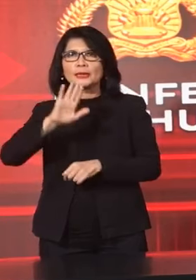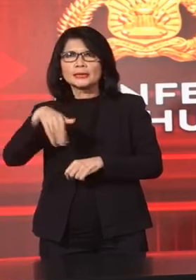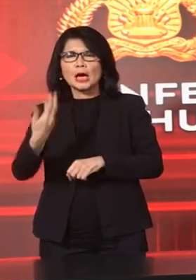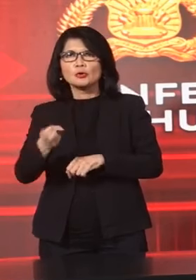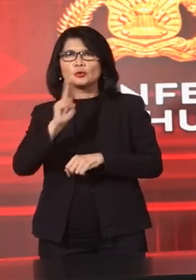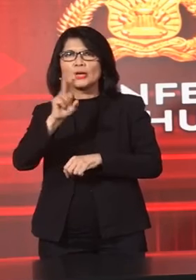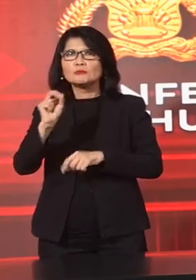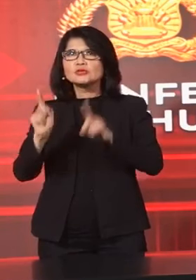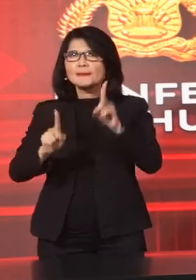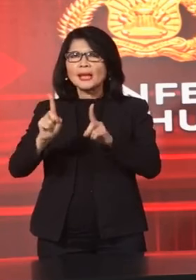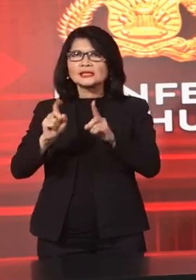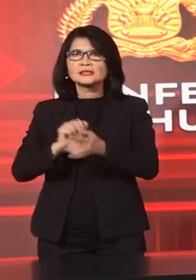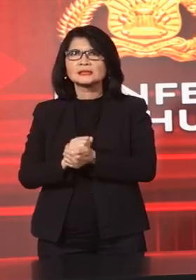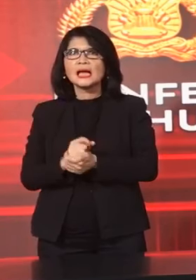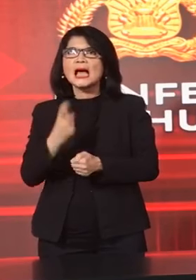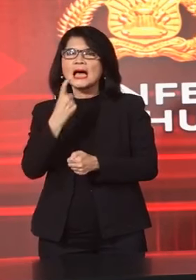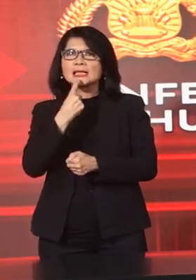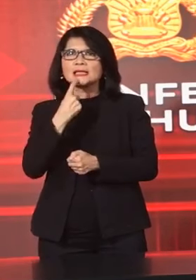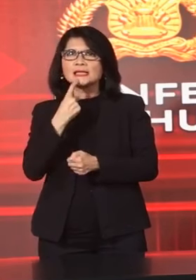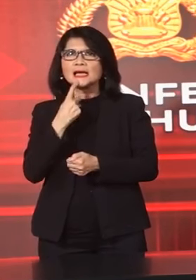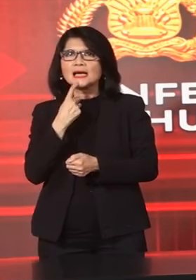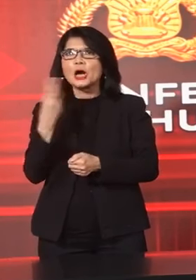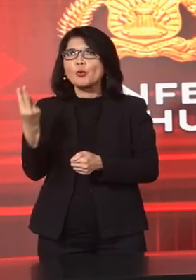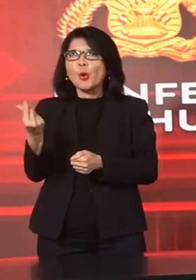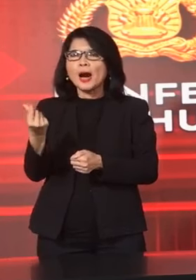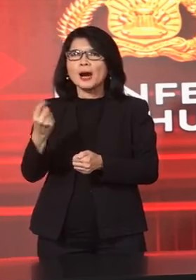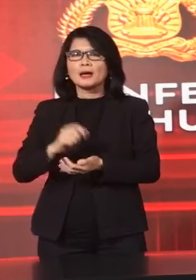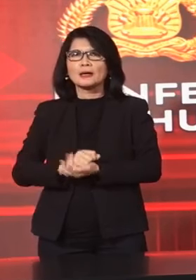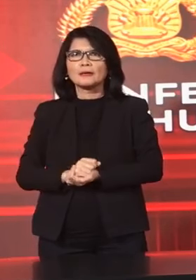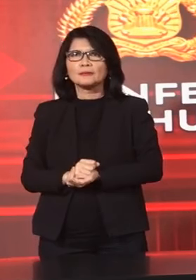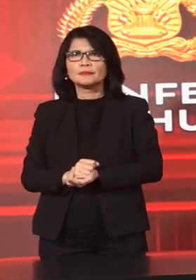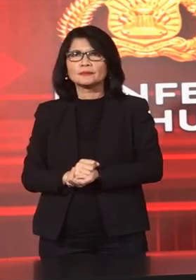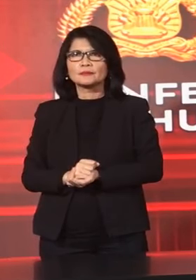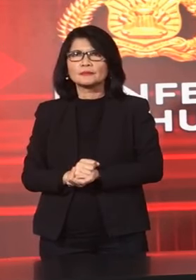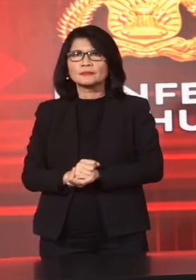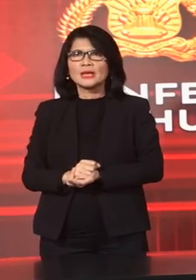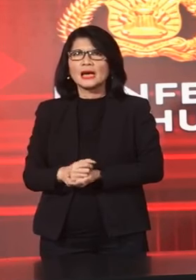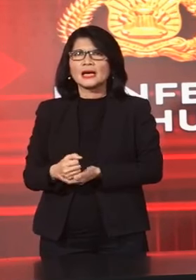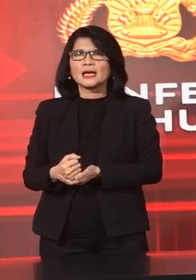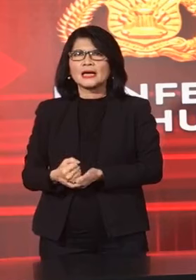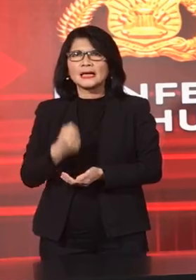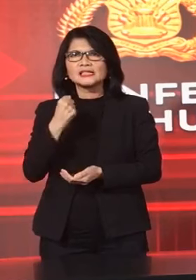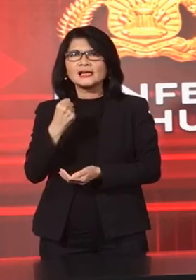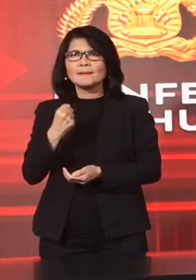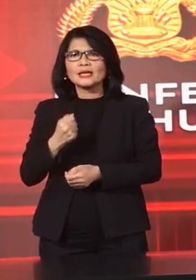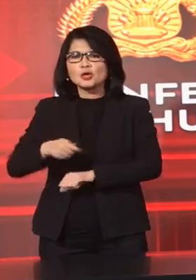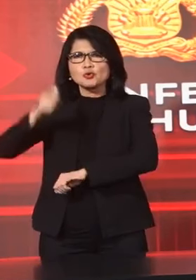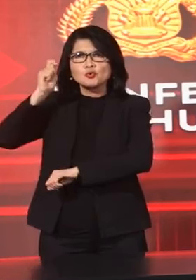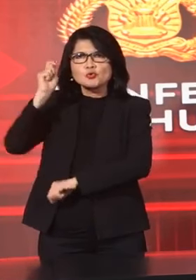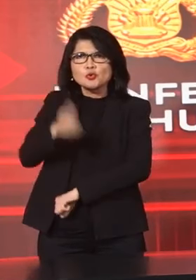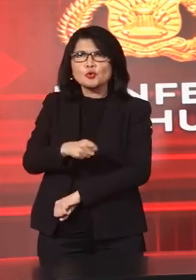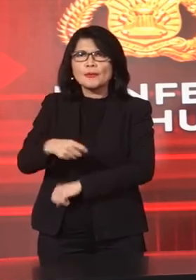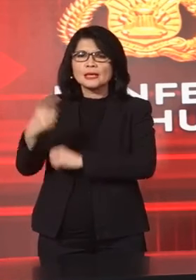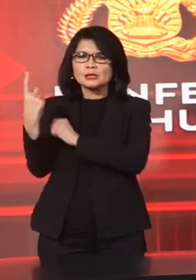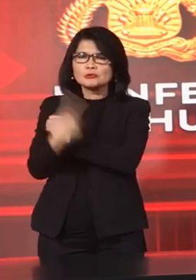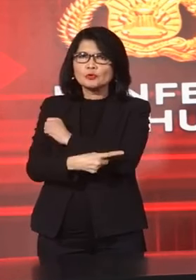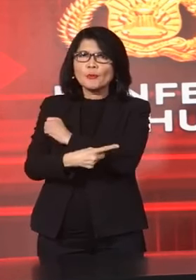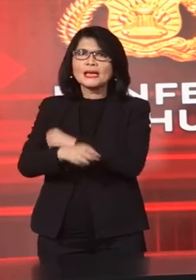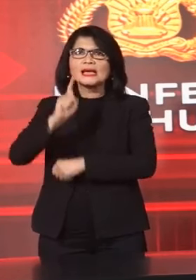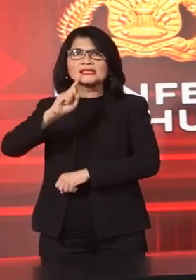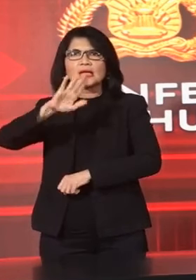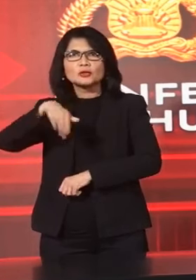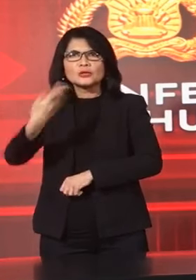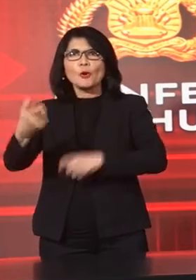2011 Tentang Mata Uang Dengan Ancaman Hukuman Satu Tahun